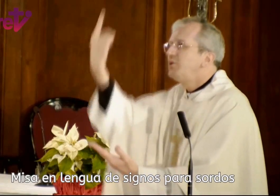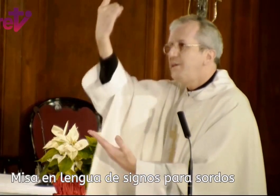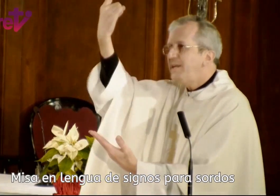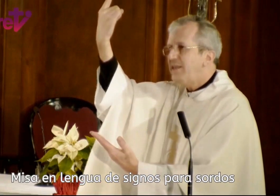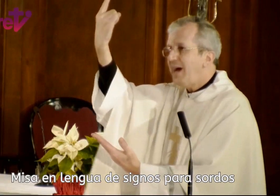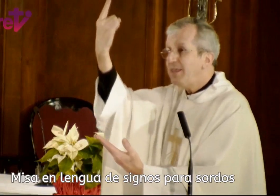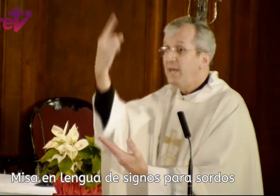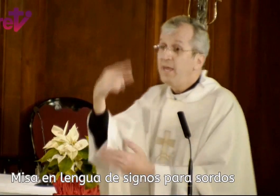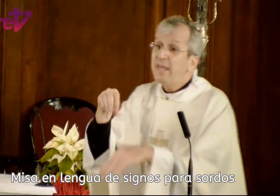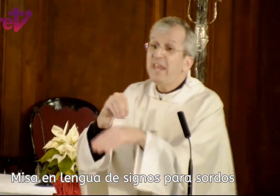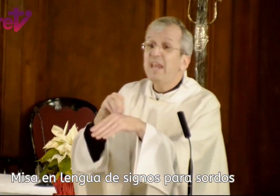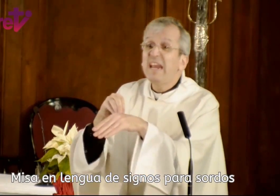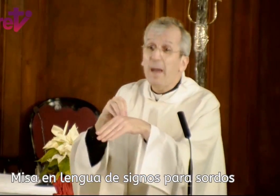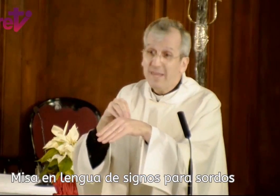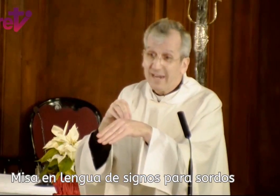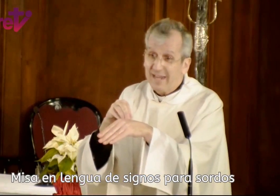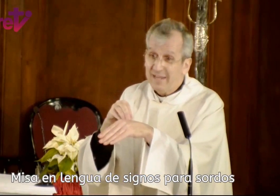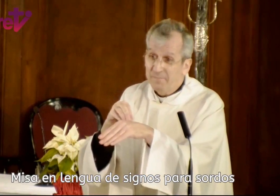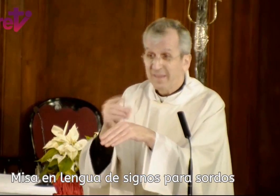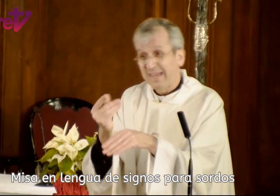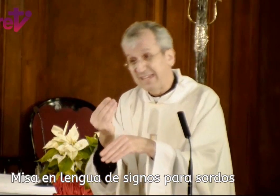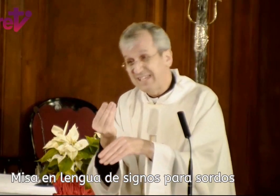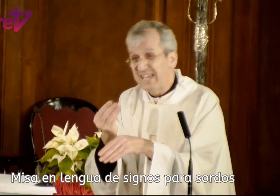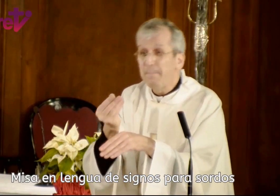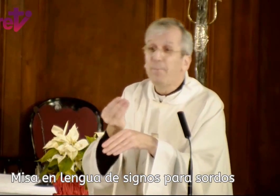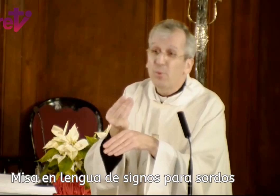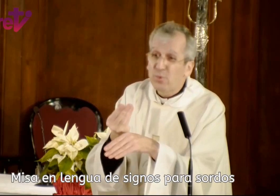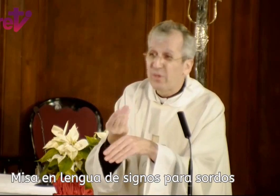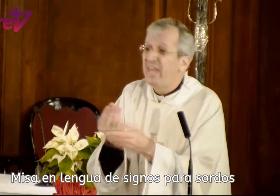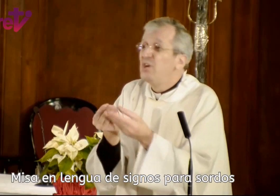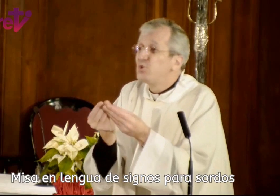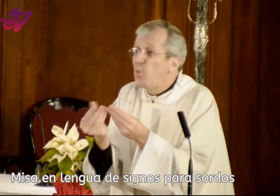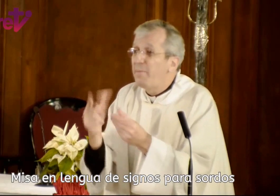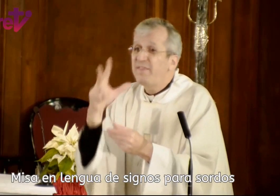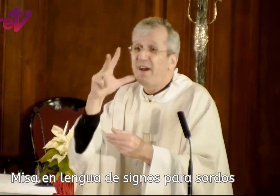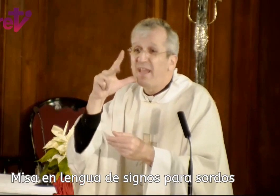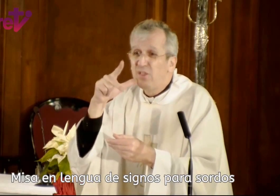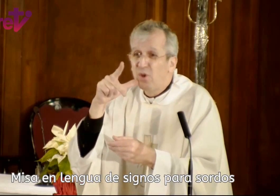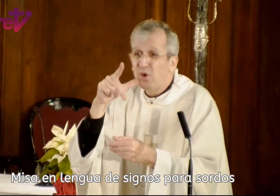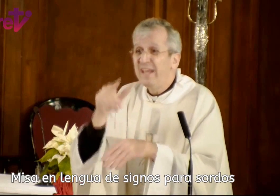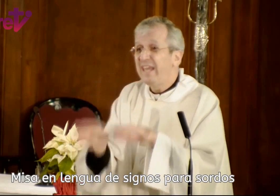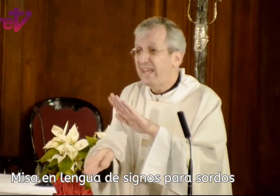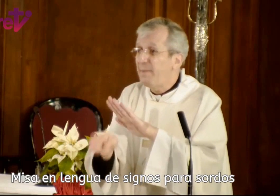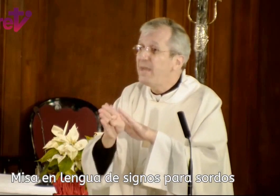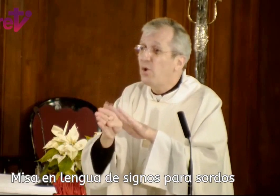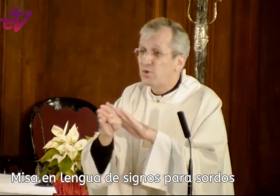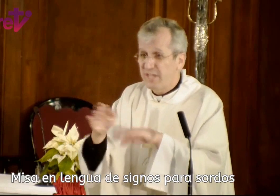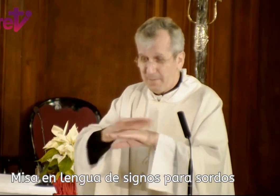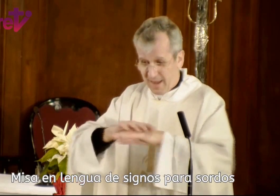divinidad. Y la mirra, que es ese producto que suaviza el dolor y que también conserva